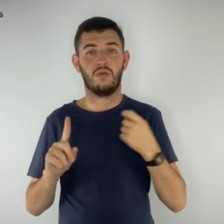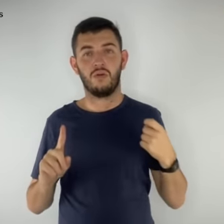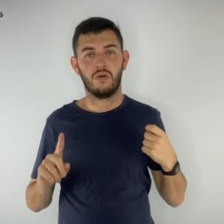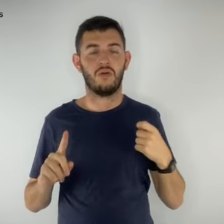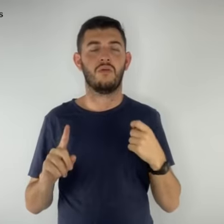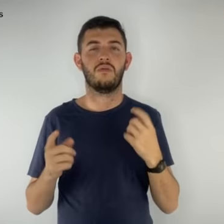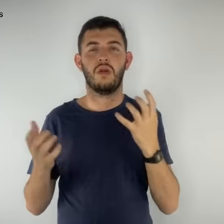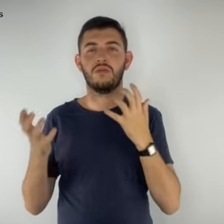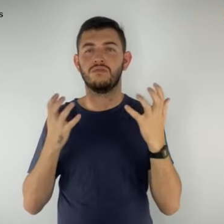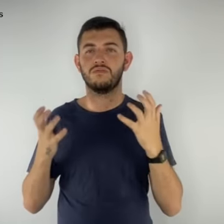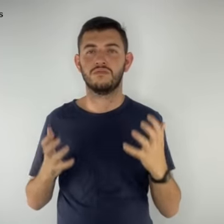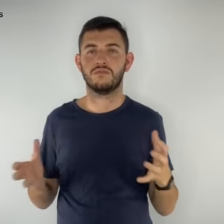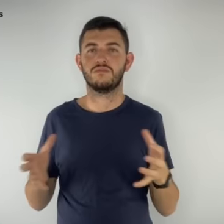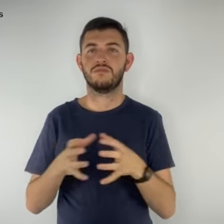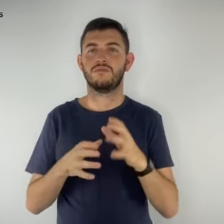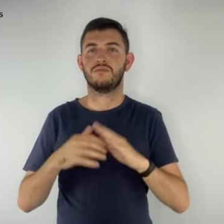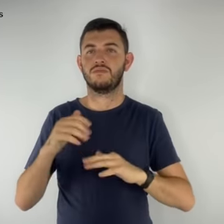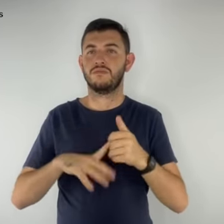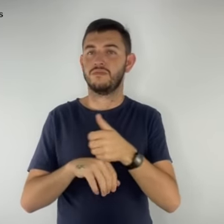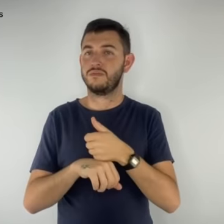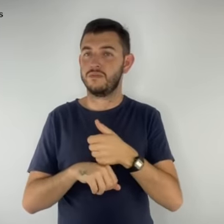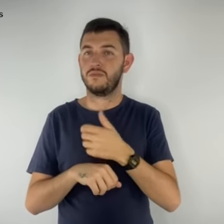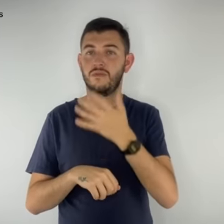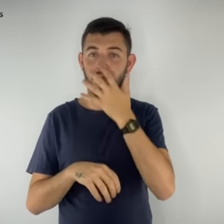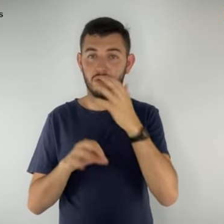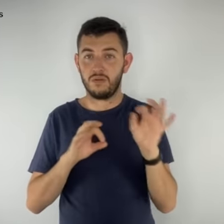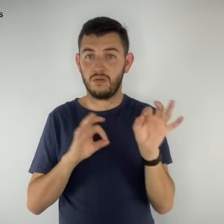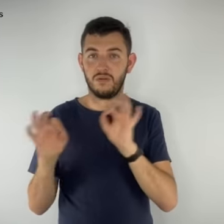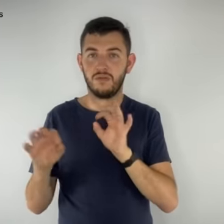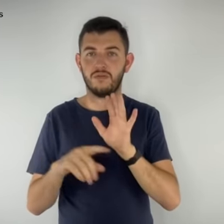tem afligido a categoria. Confira no vídeo.